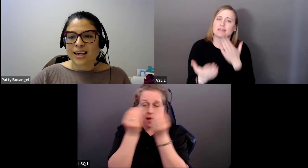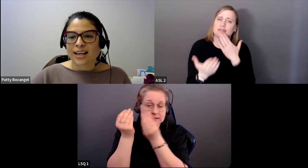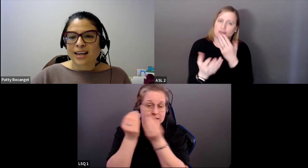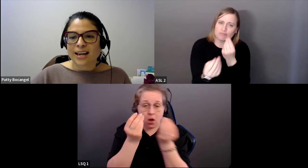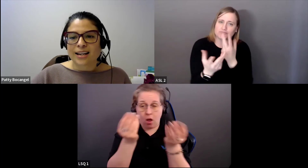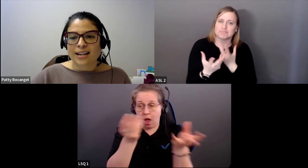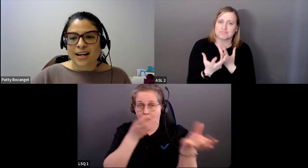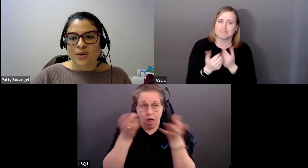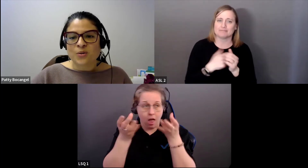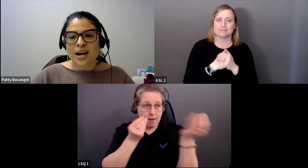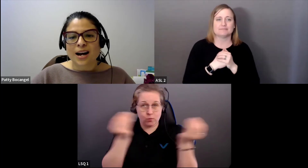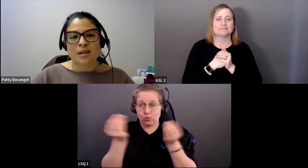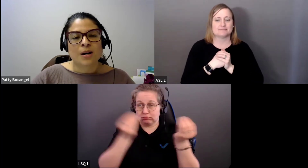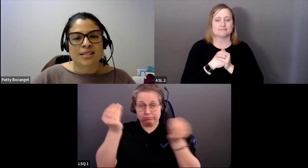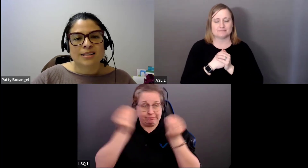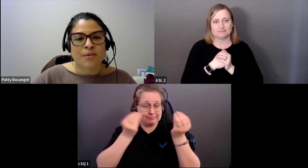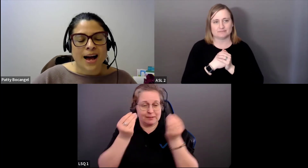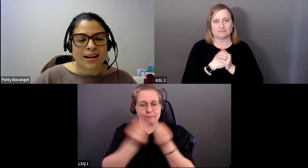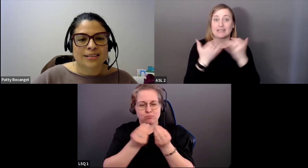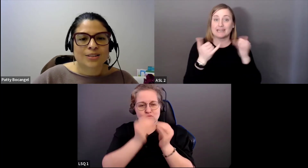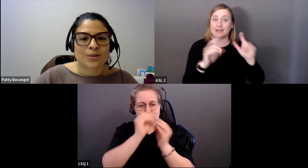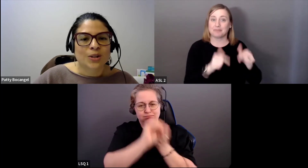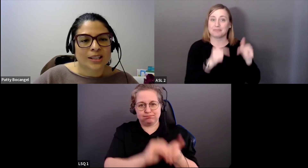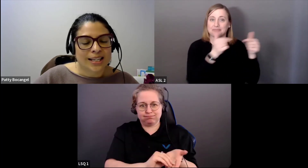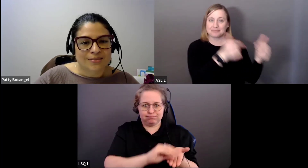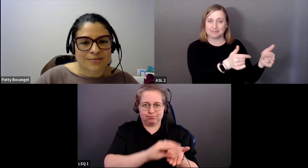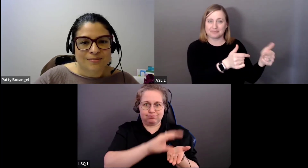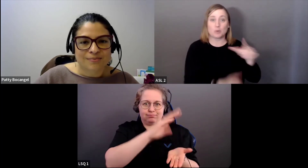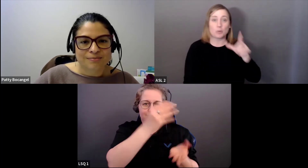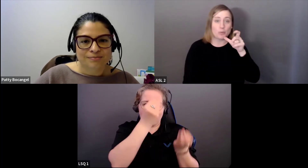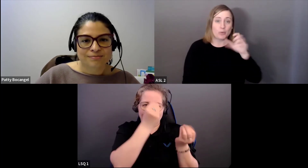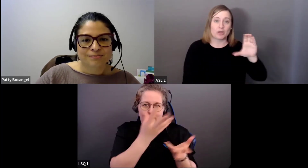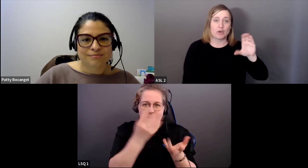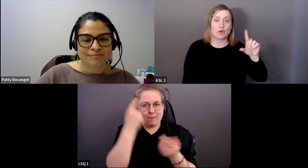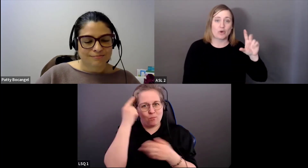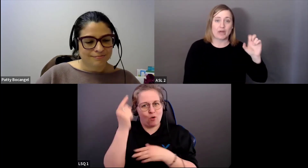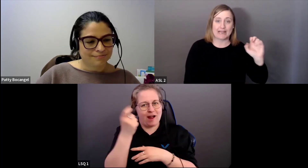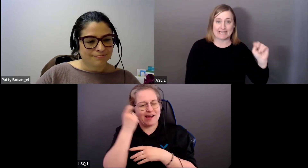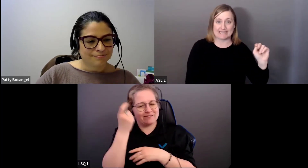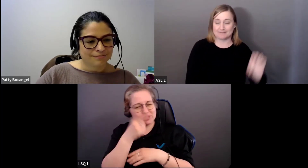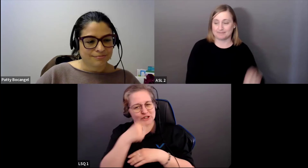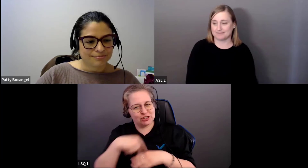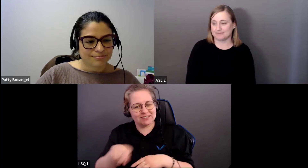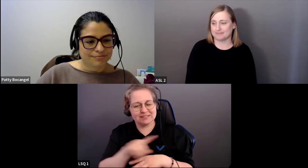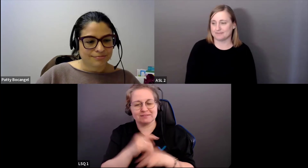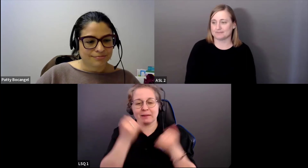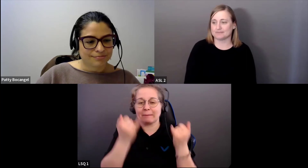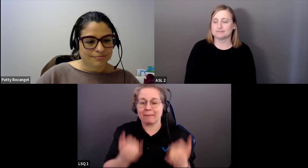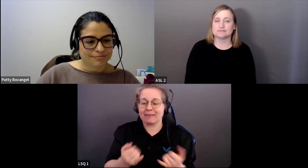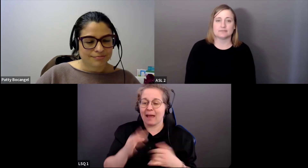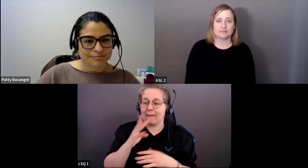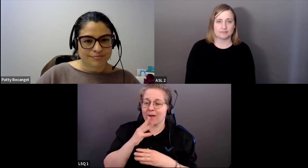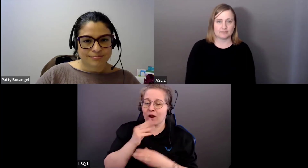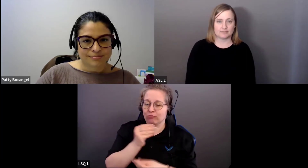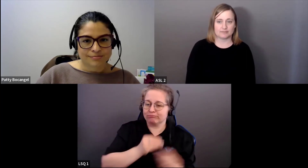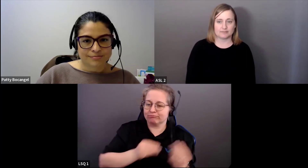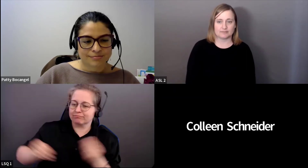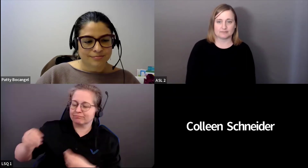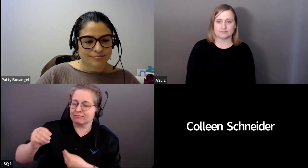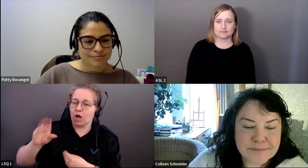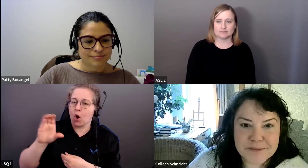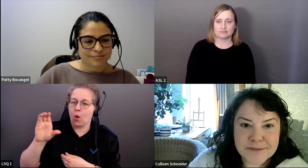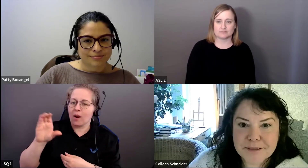certainement beaucoup de matière à réflexion. Maintenant, je vais redonner la parole à Colleen.